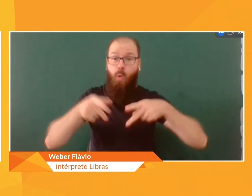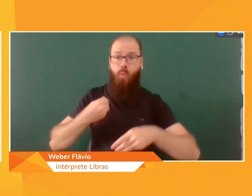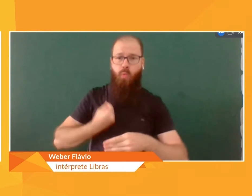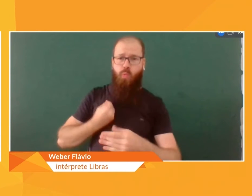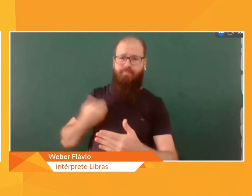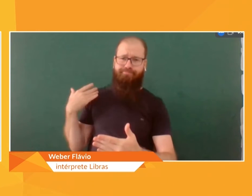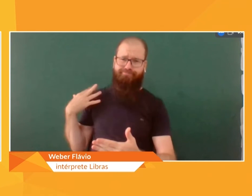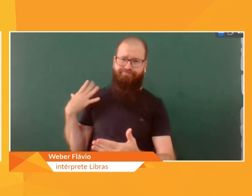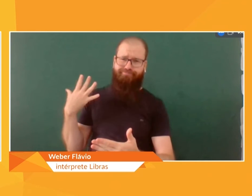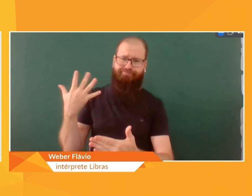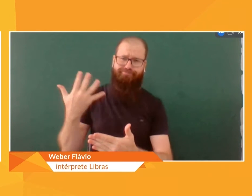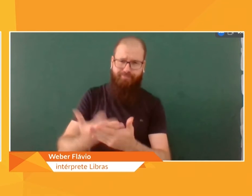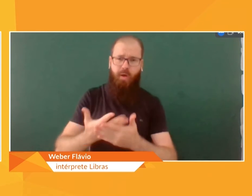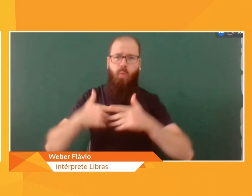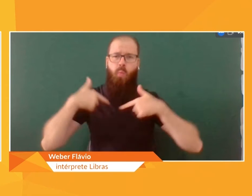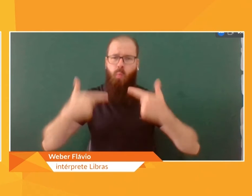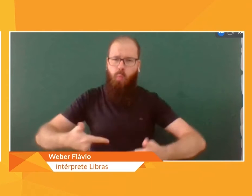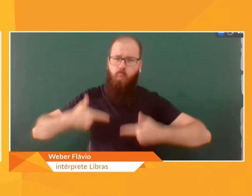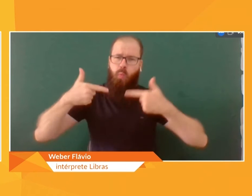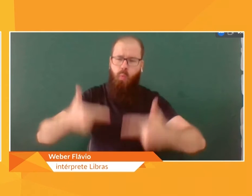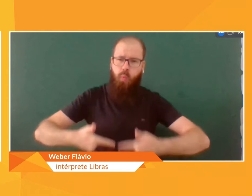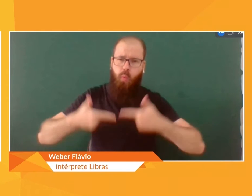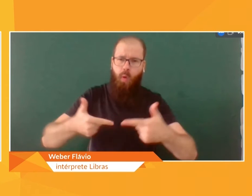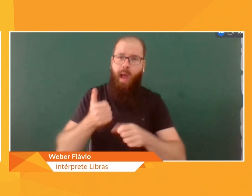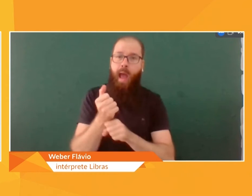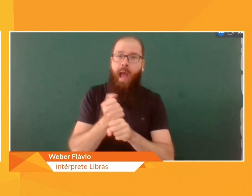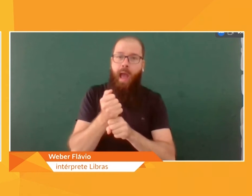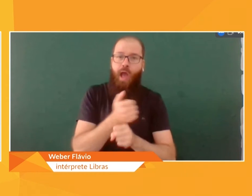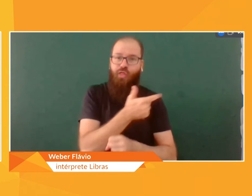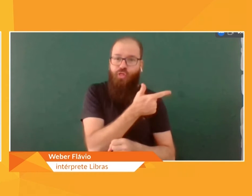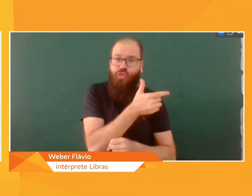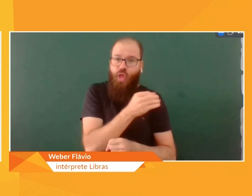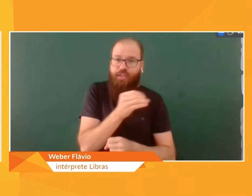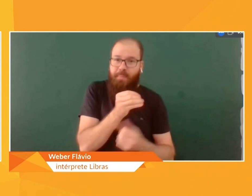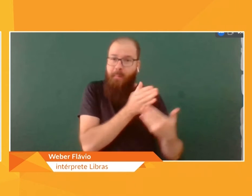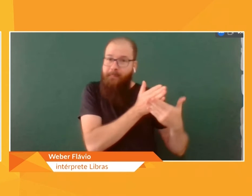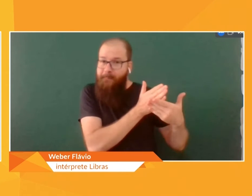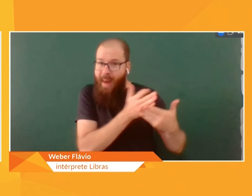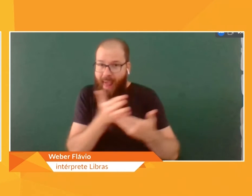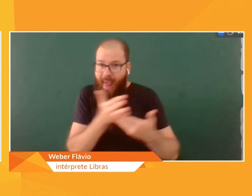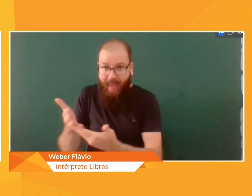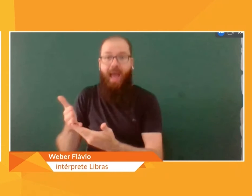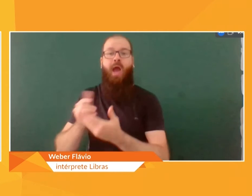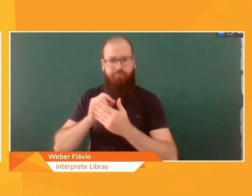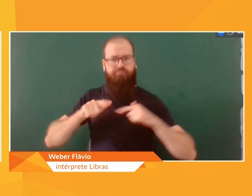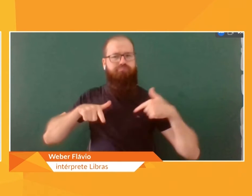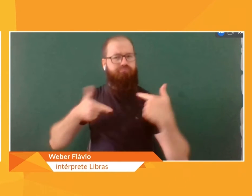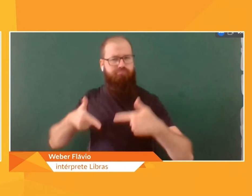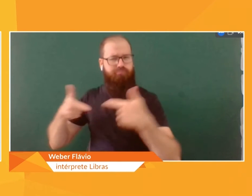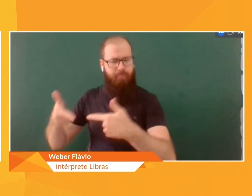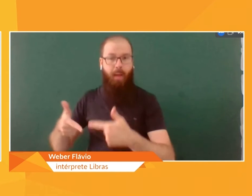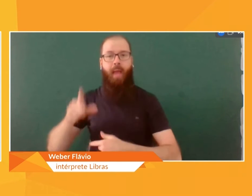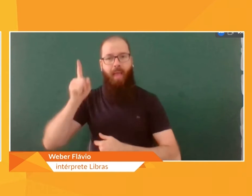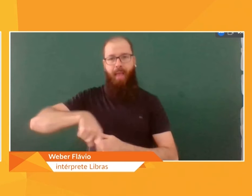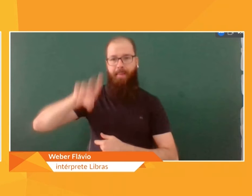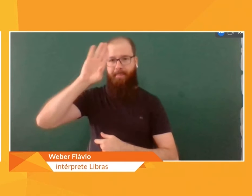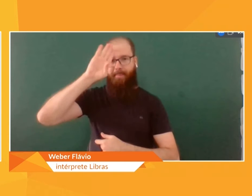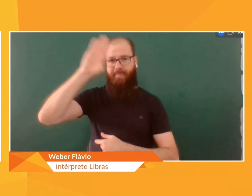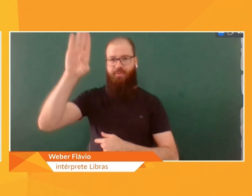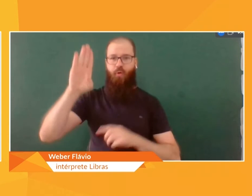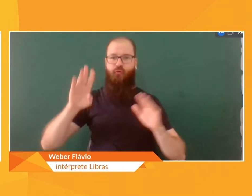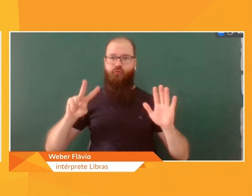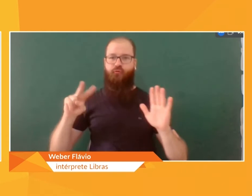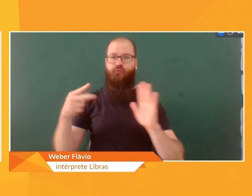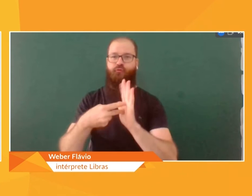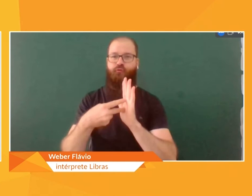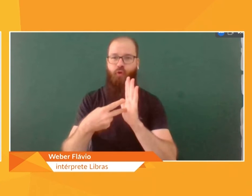aí desde os anos 2000. Então, esse é o principal foco do seminário, por isso que ele é muito importante para